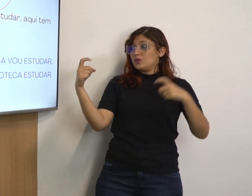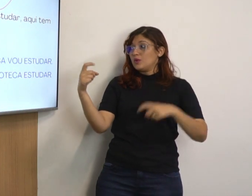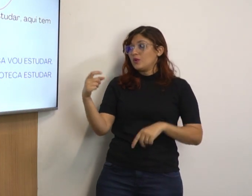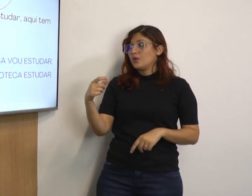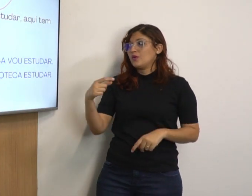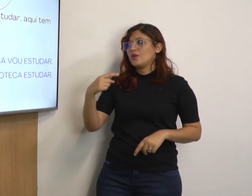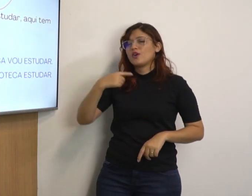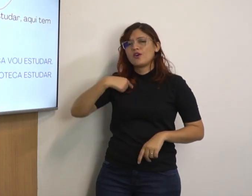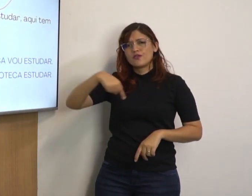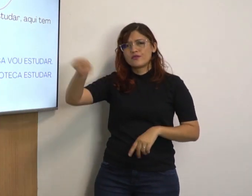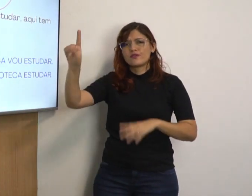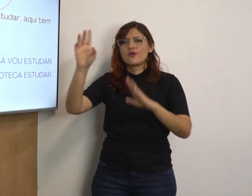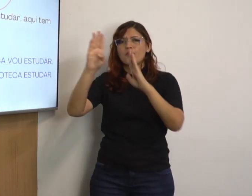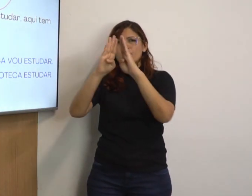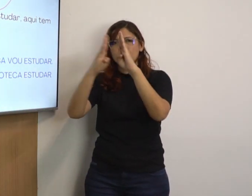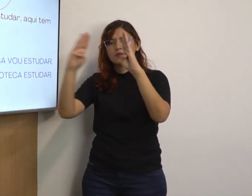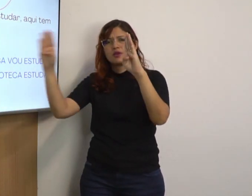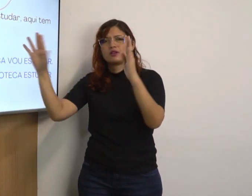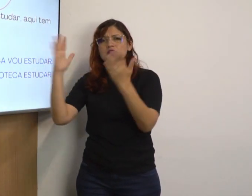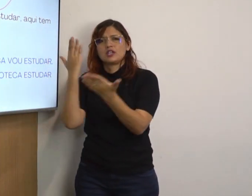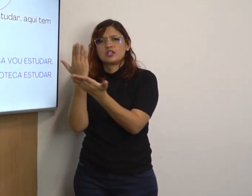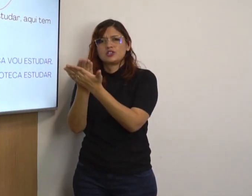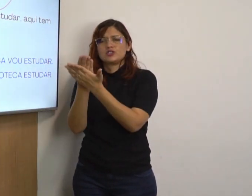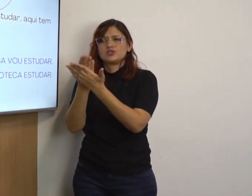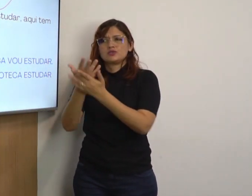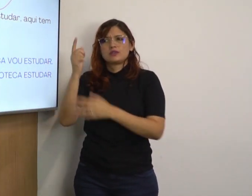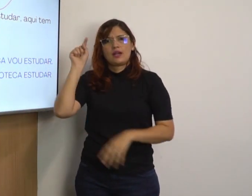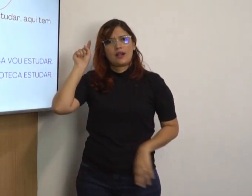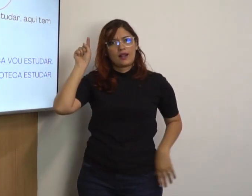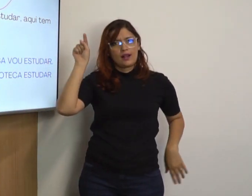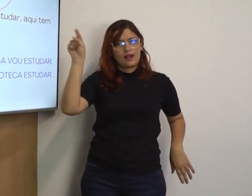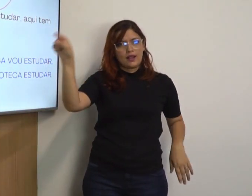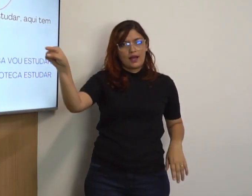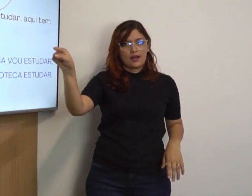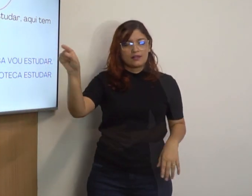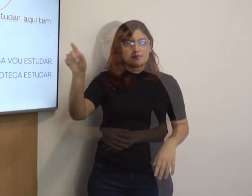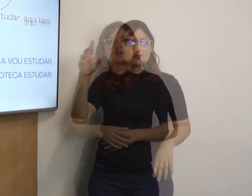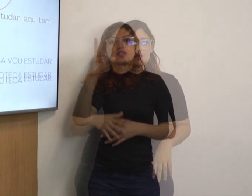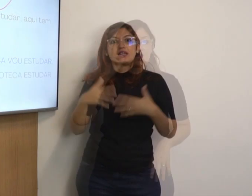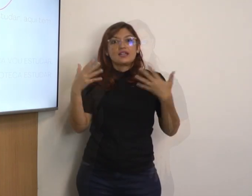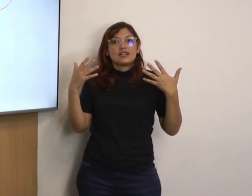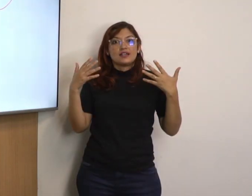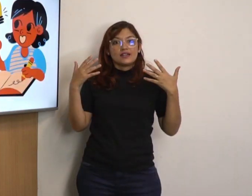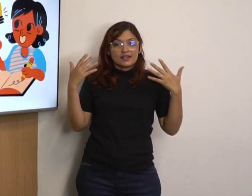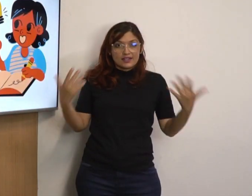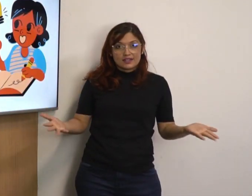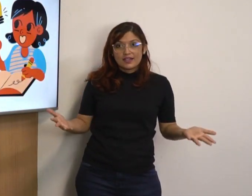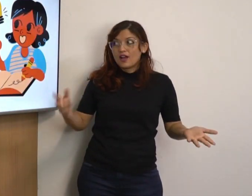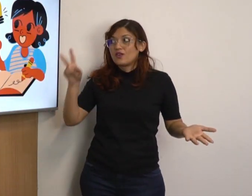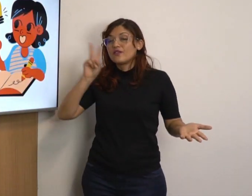segunda opção. Aqui, barulho muito. Vou biblioteca. Estudar lá. Vamos só relembrar.